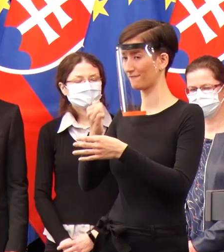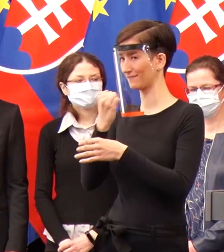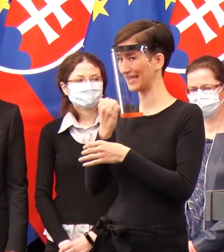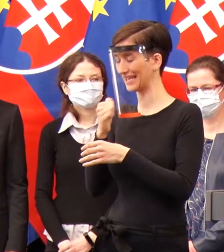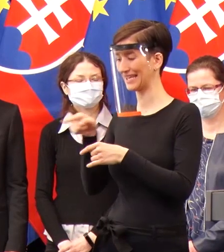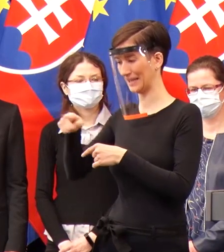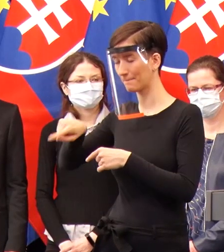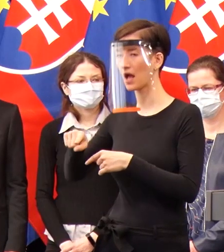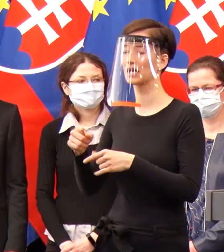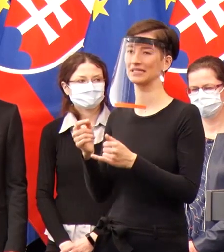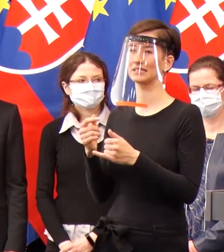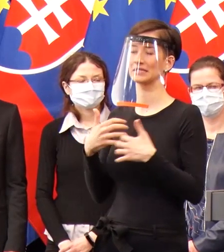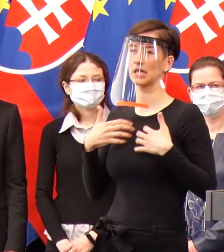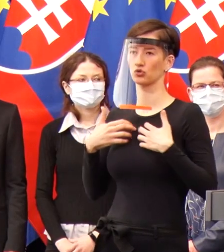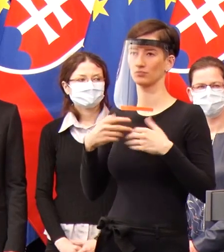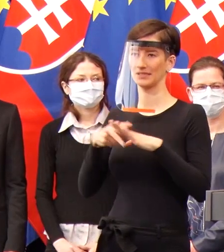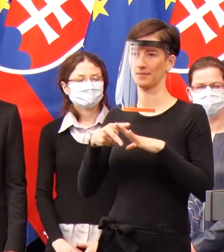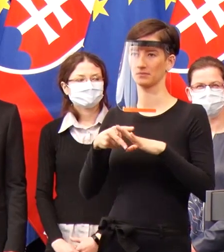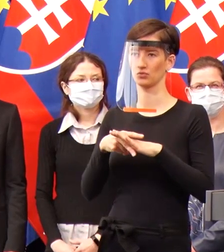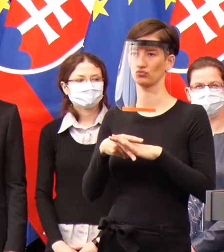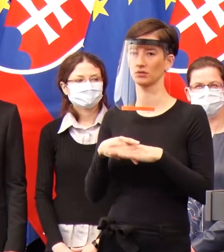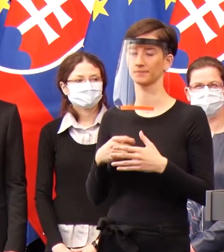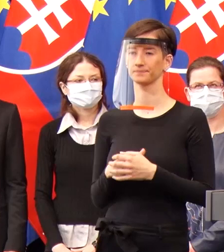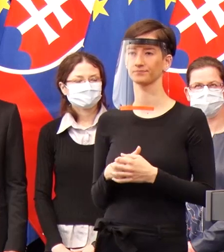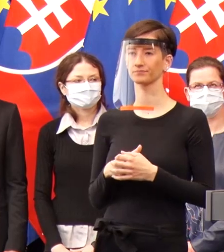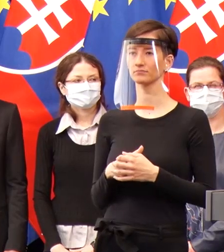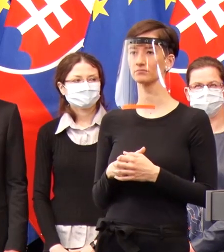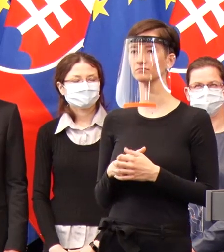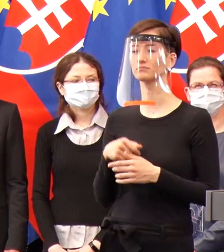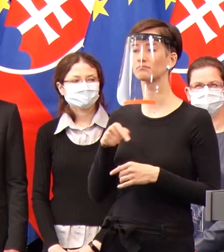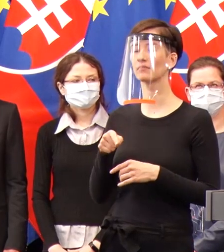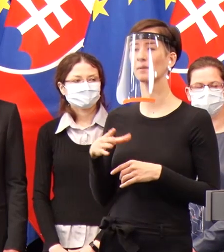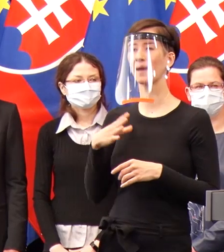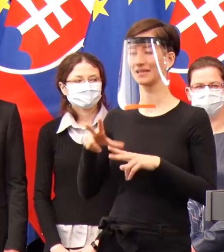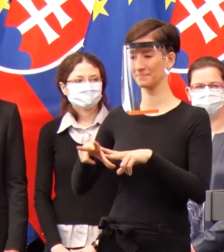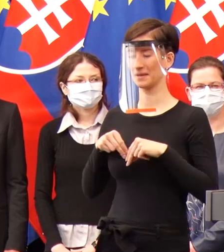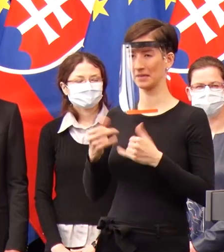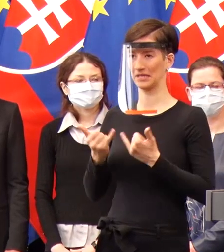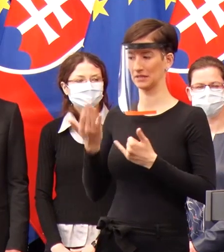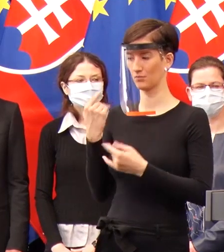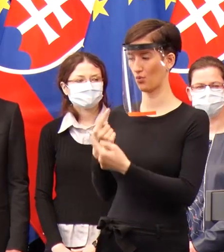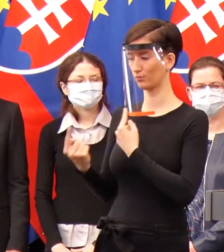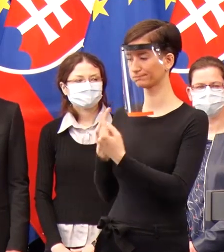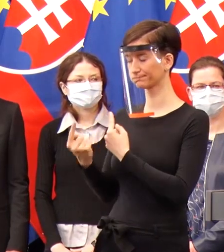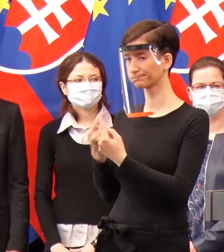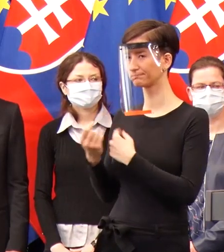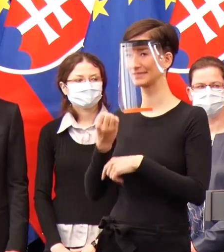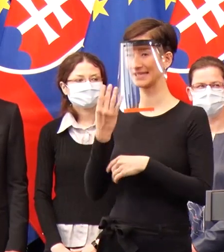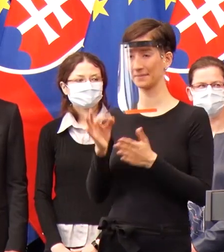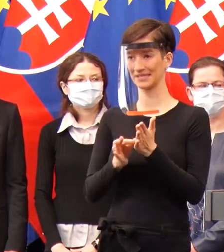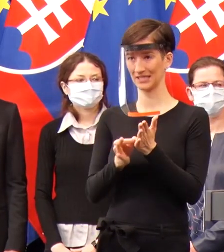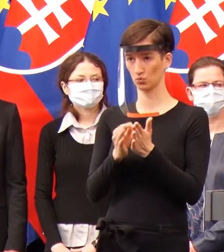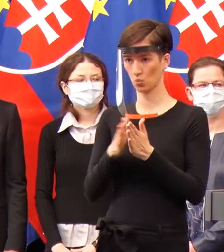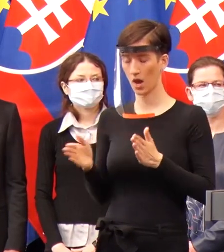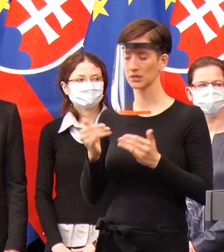týchto odberových kytov. Práve aj dnes na rokovaní s pánom premiérom sme sa rozprávali o tom, keby bola situácia